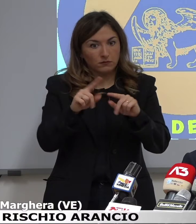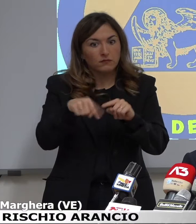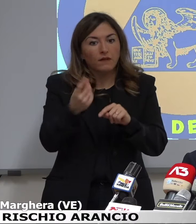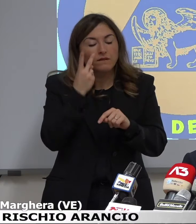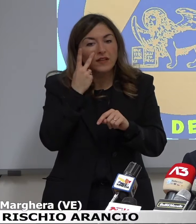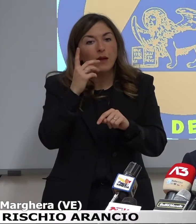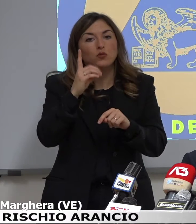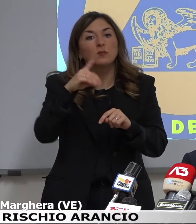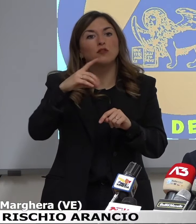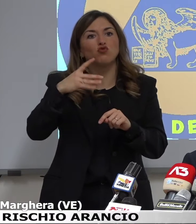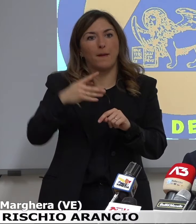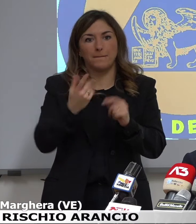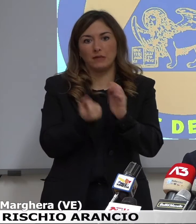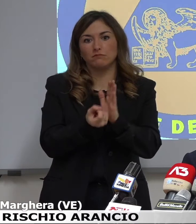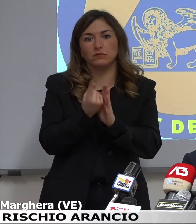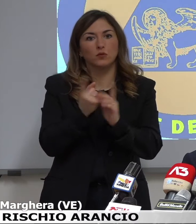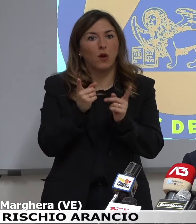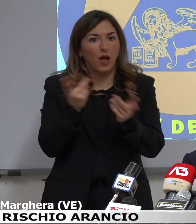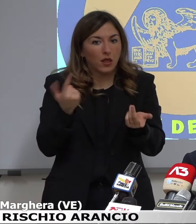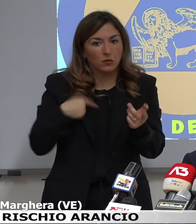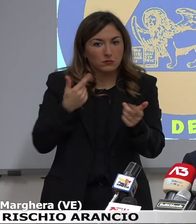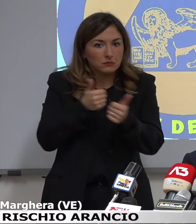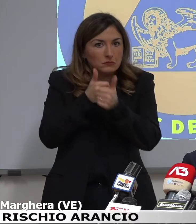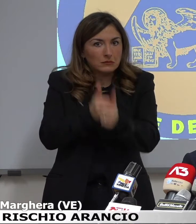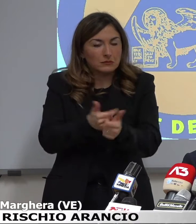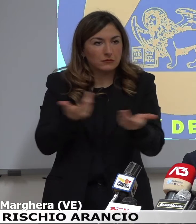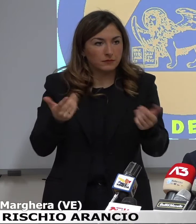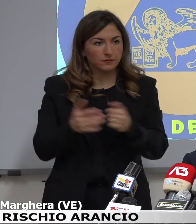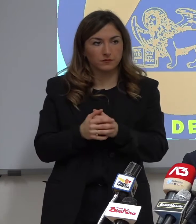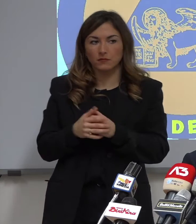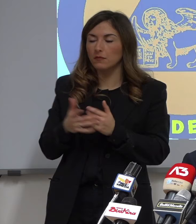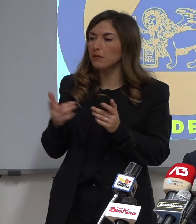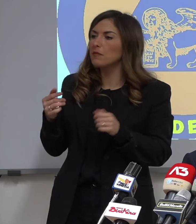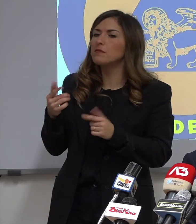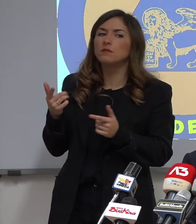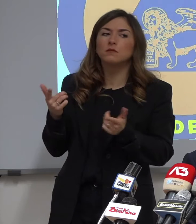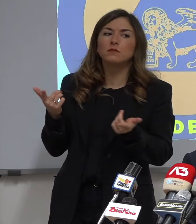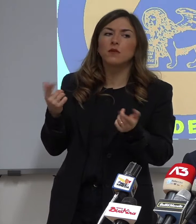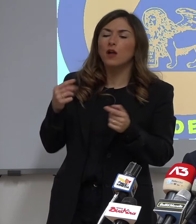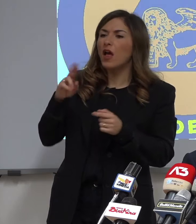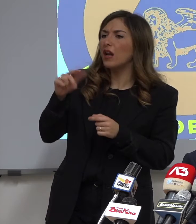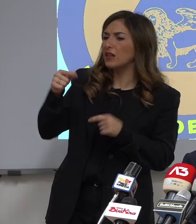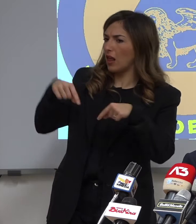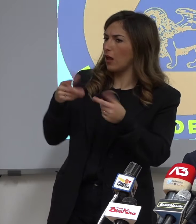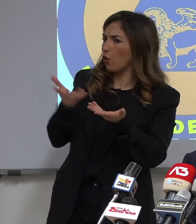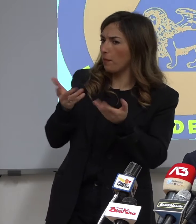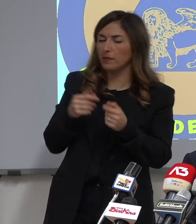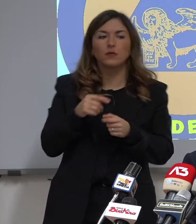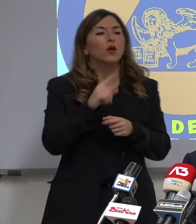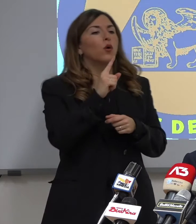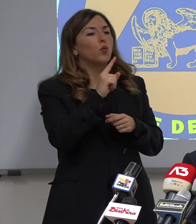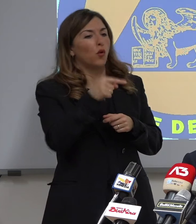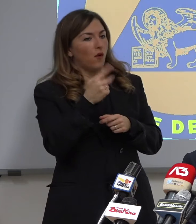Dati invariati da giorni riguardo all'indice di contagio R-T, non sempre questo rappresenta però una buona notizia. 1,20,